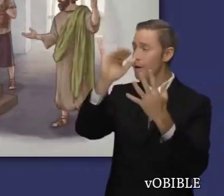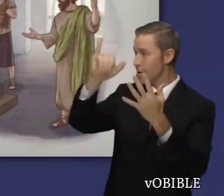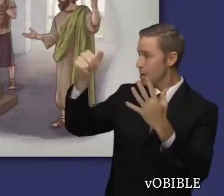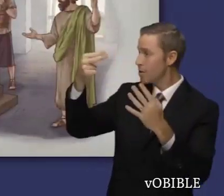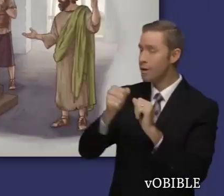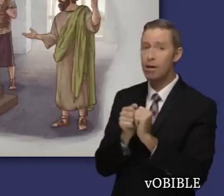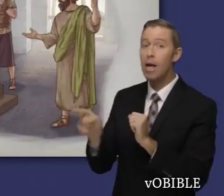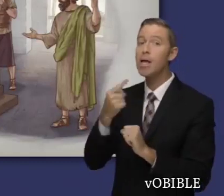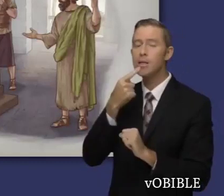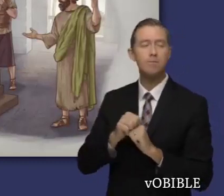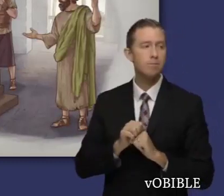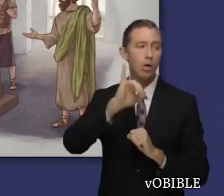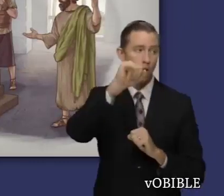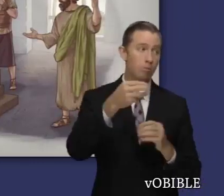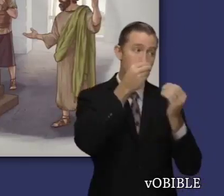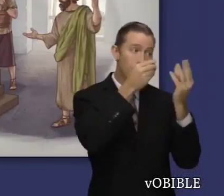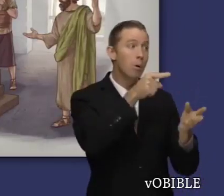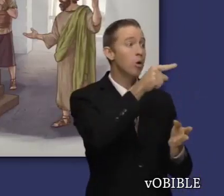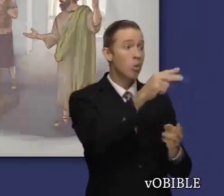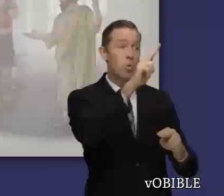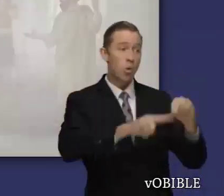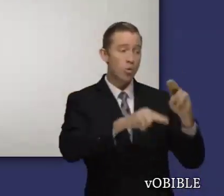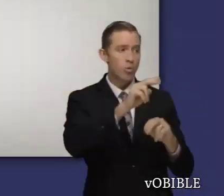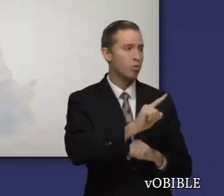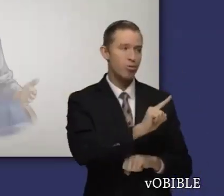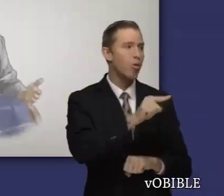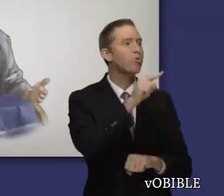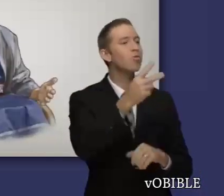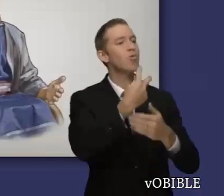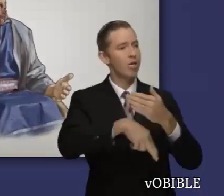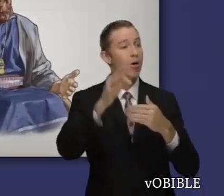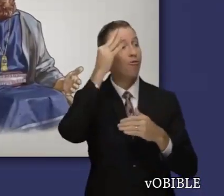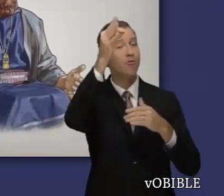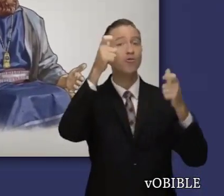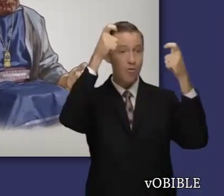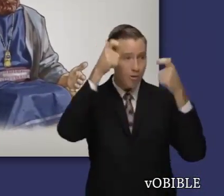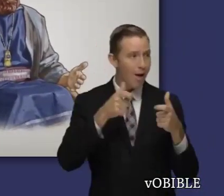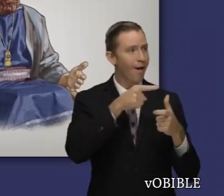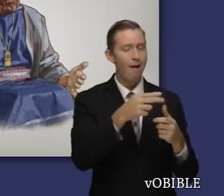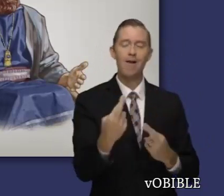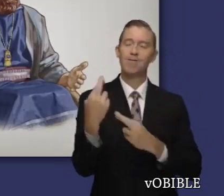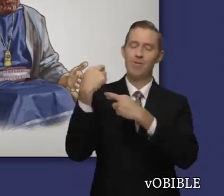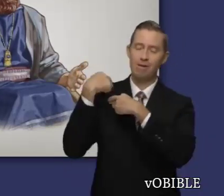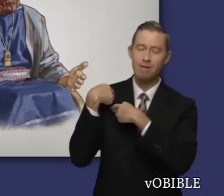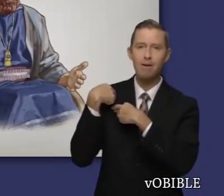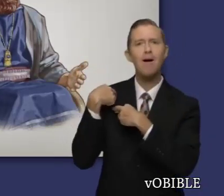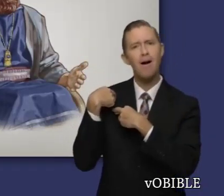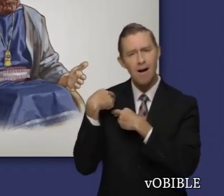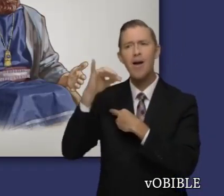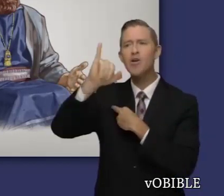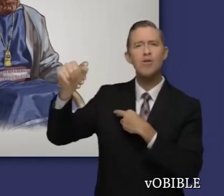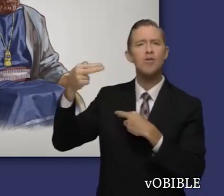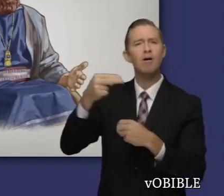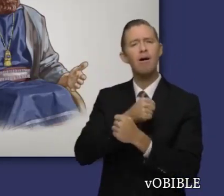decide que será un hijo de David quien tendrá ese honor. Aún así, como Jehová quiere tanto a David, hace